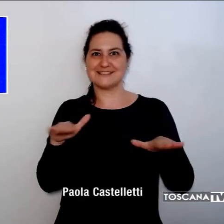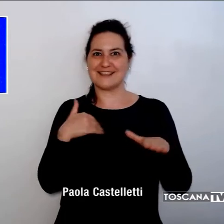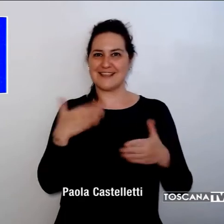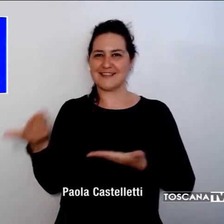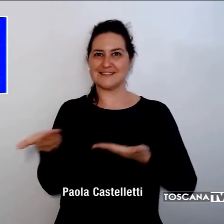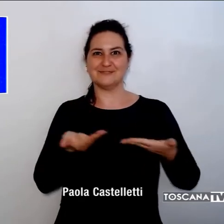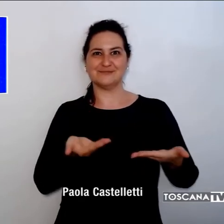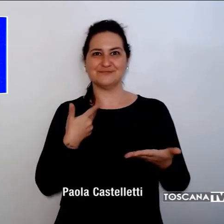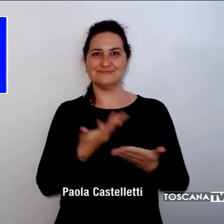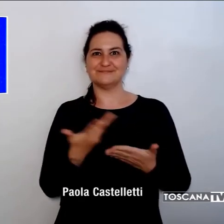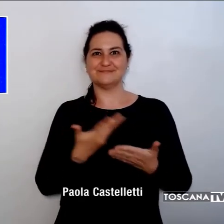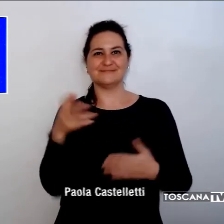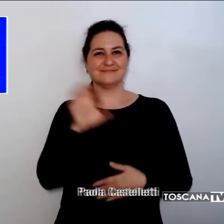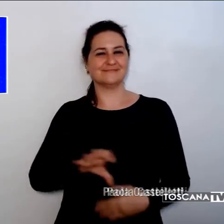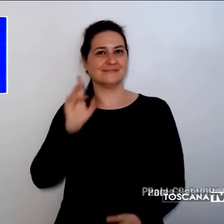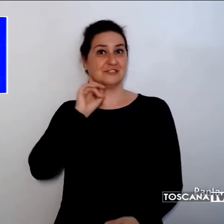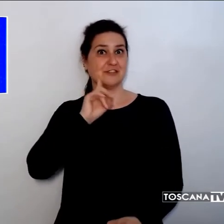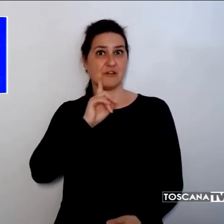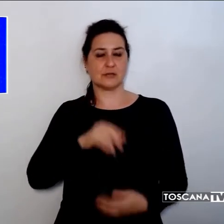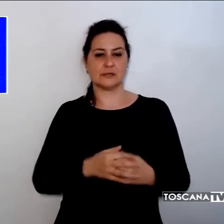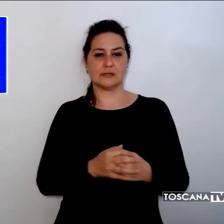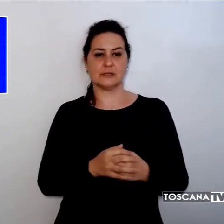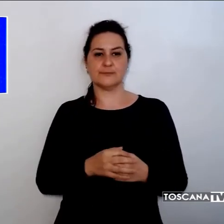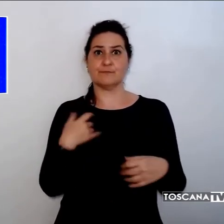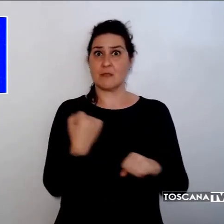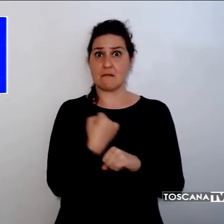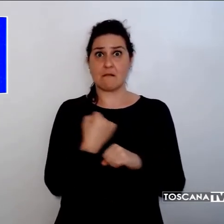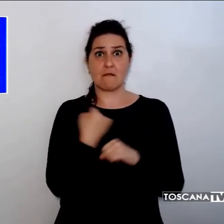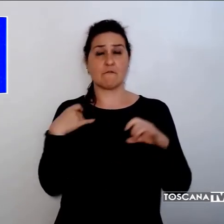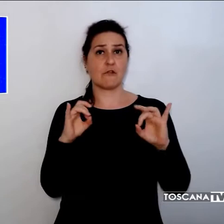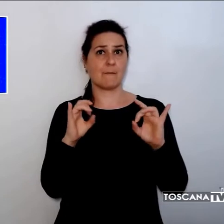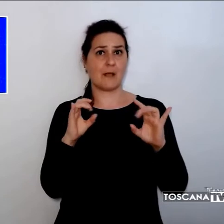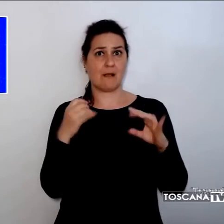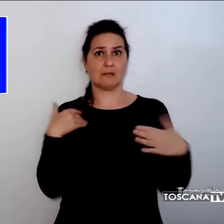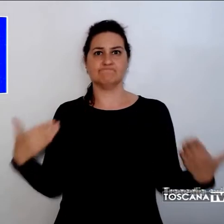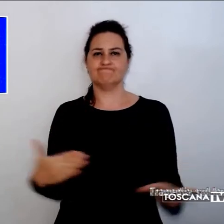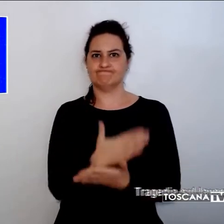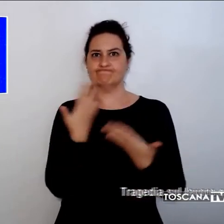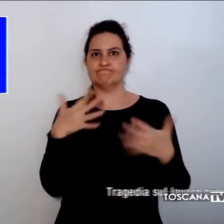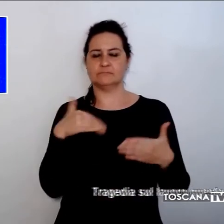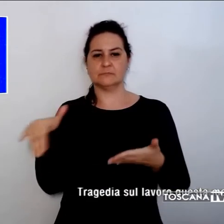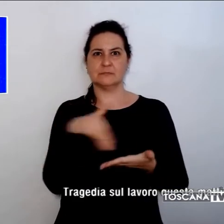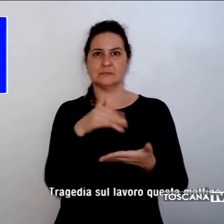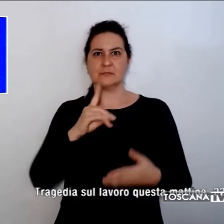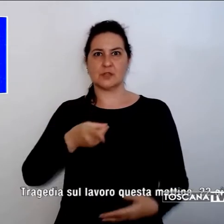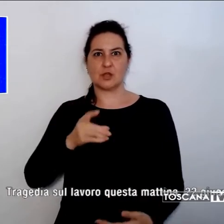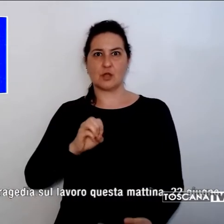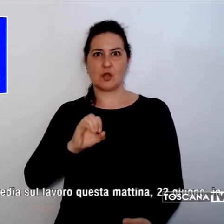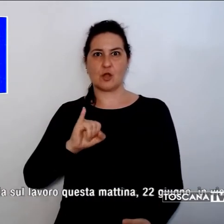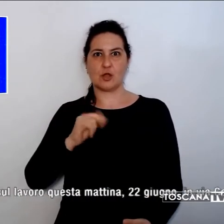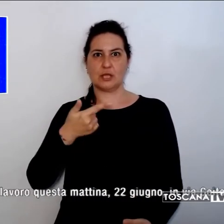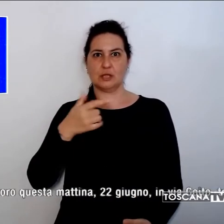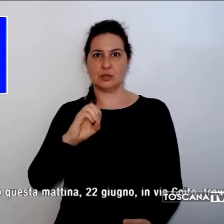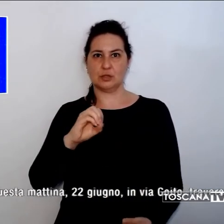Per sordi, tragedia sul lavoro questa mattina in via Goito, traversa che unisce via